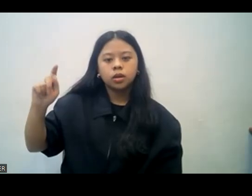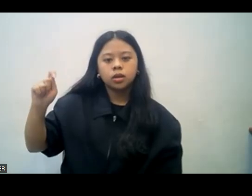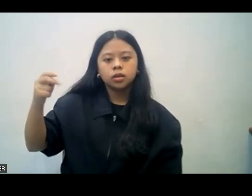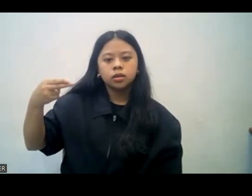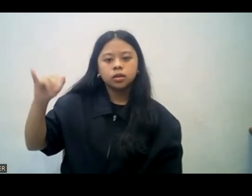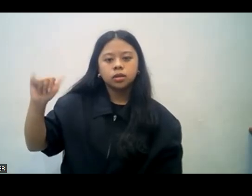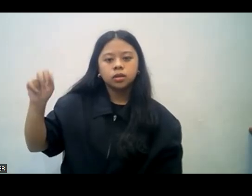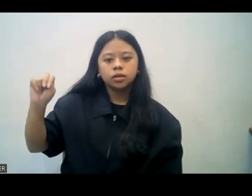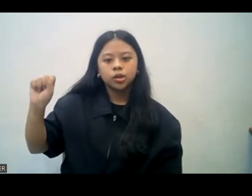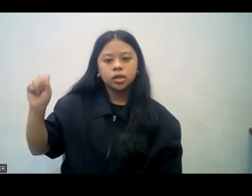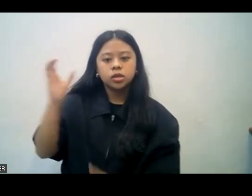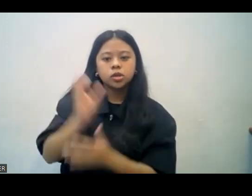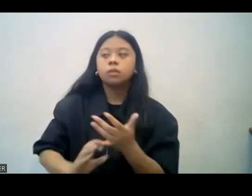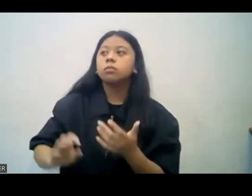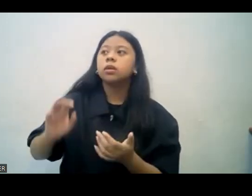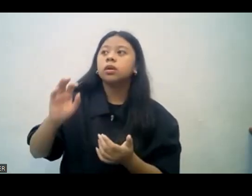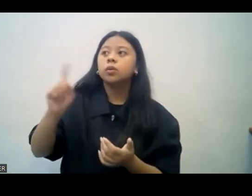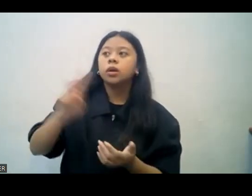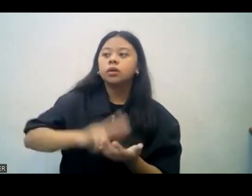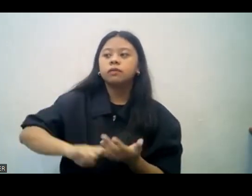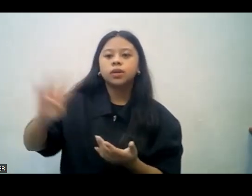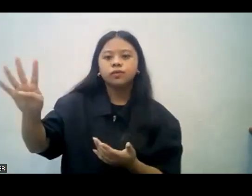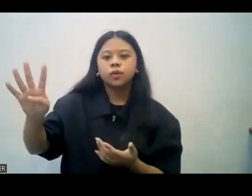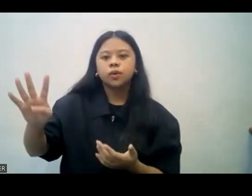kapitulo 1. Verse 4. Verse 4.